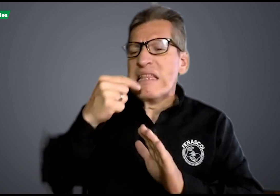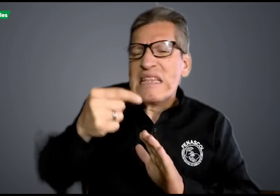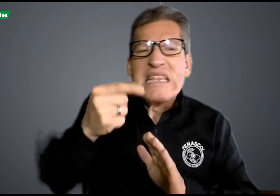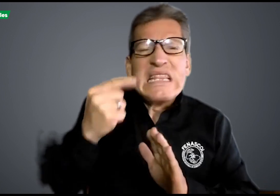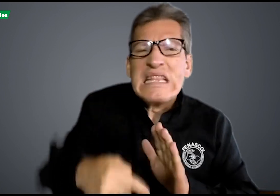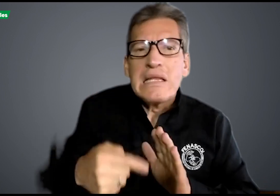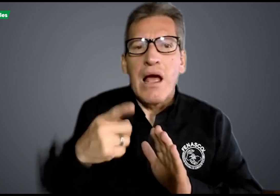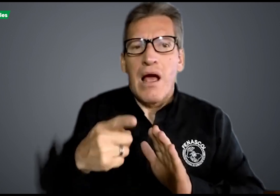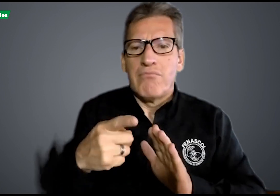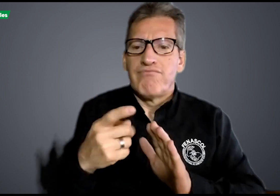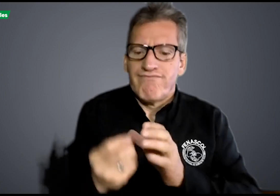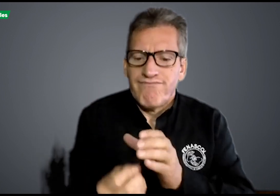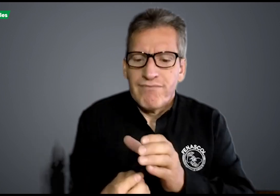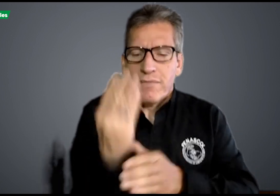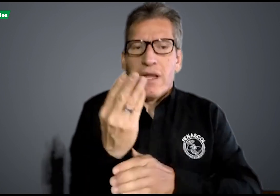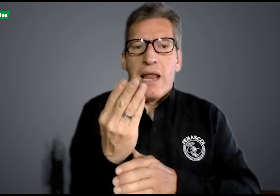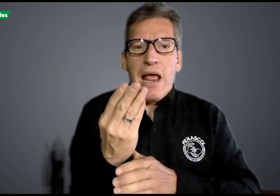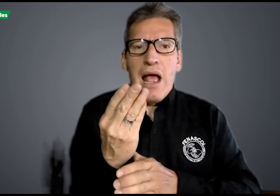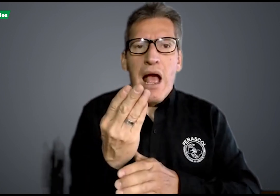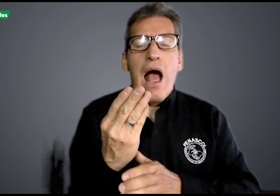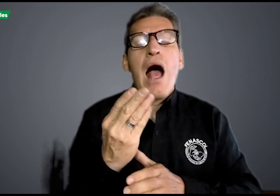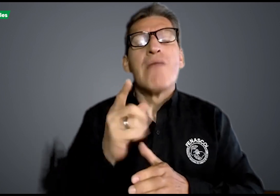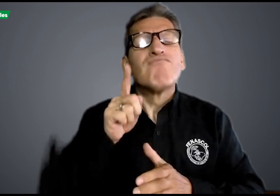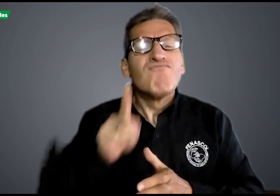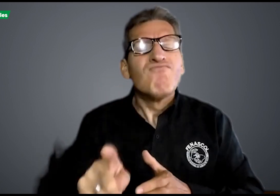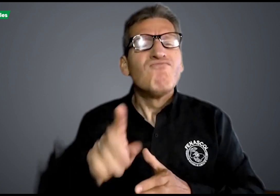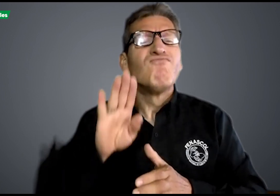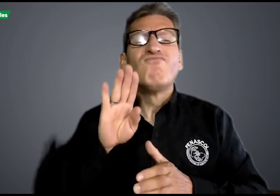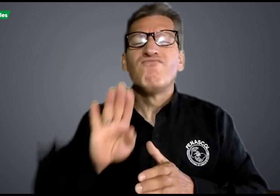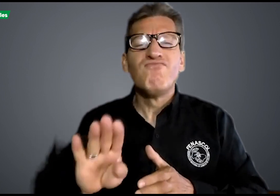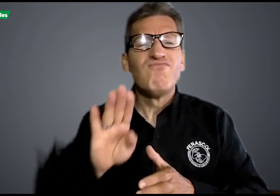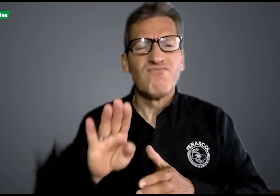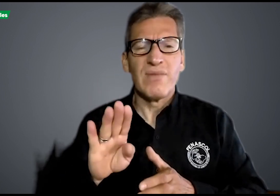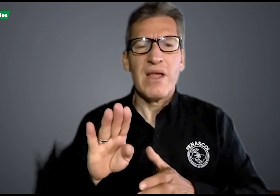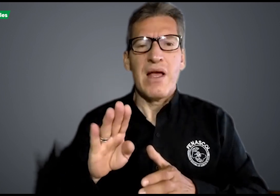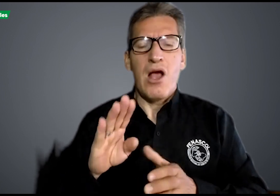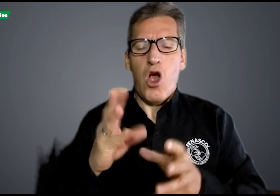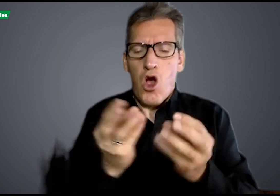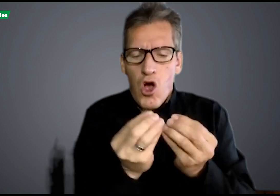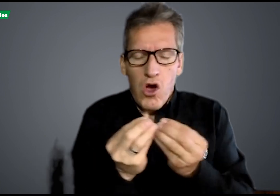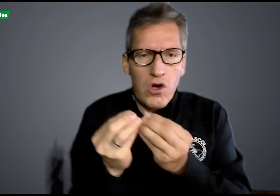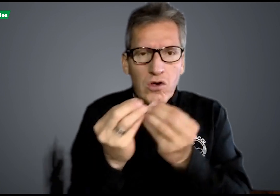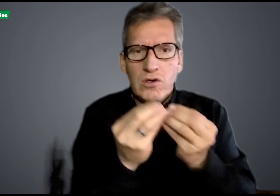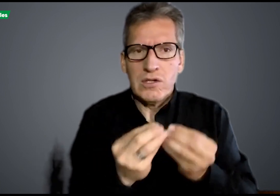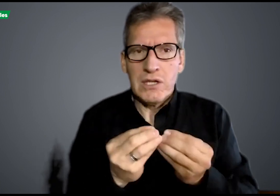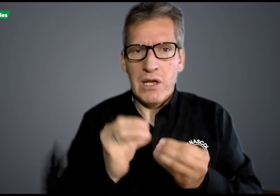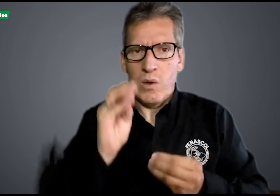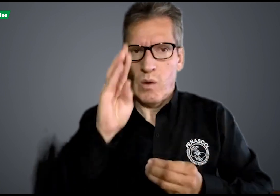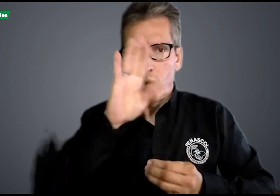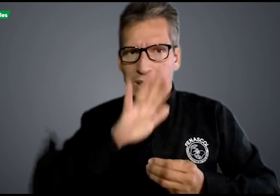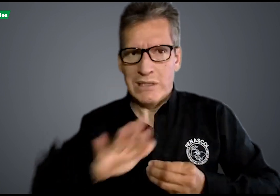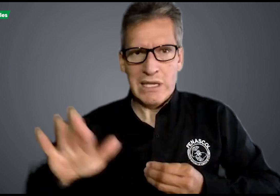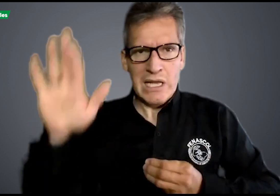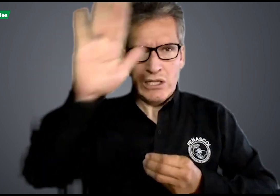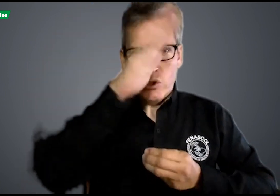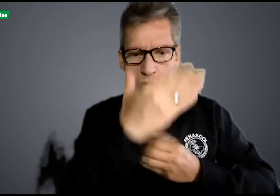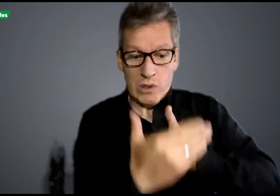y nos menciona sobre la creación del Consejo Nacional